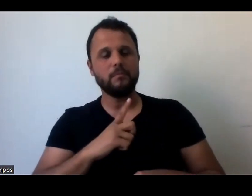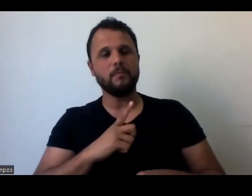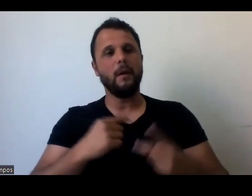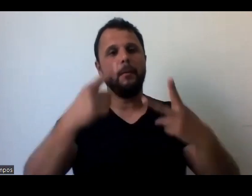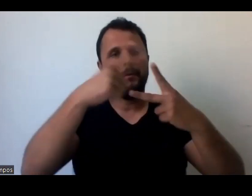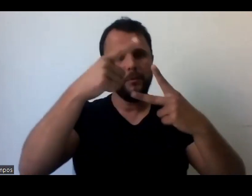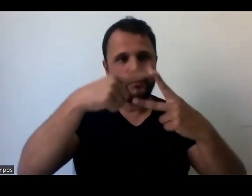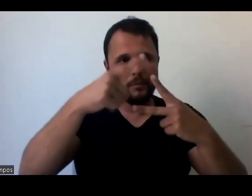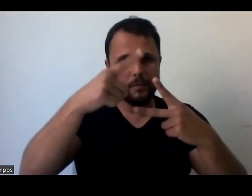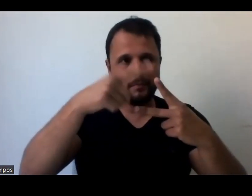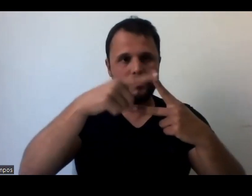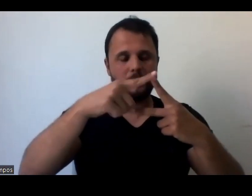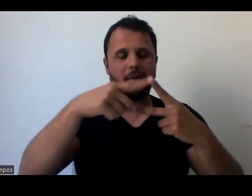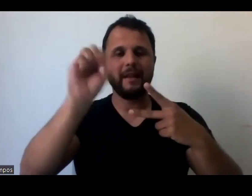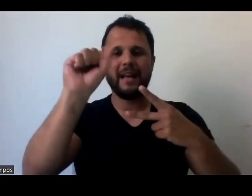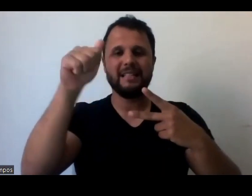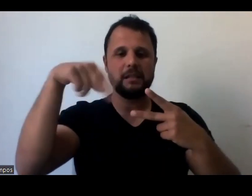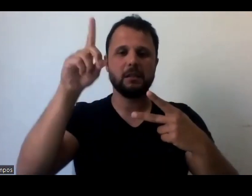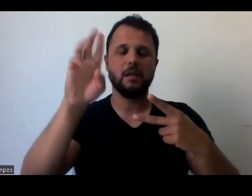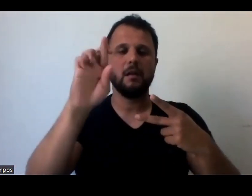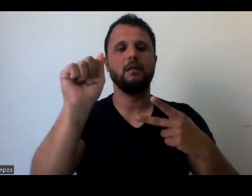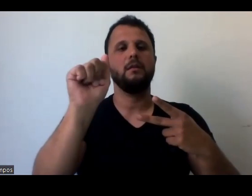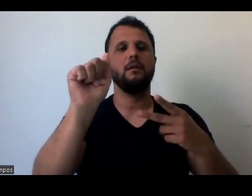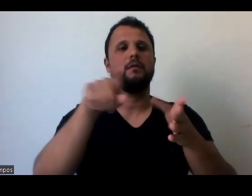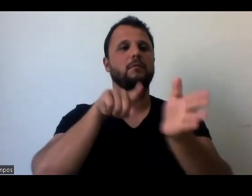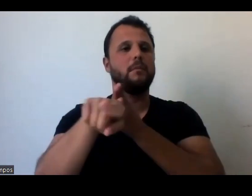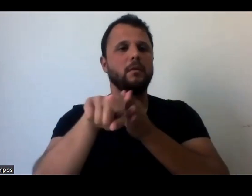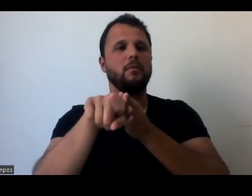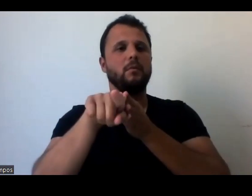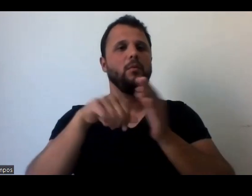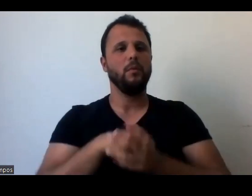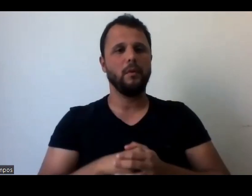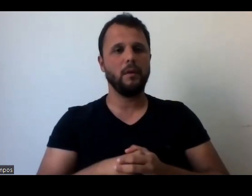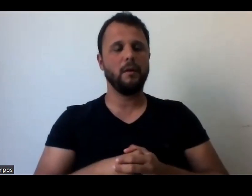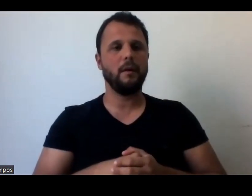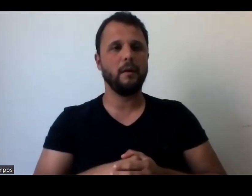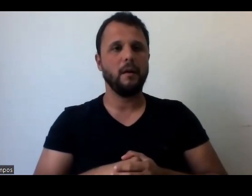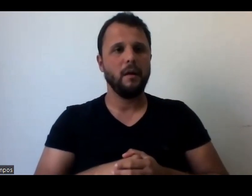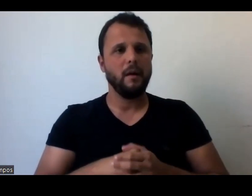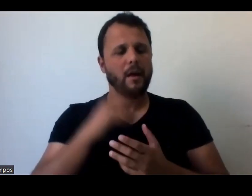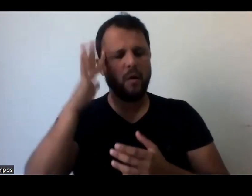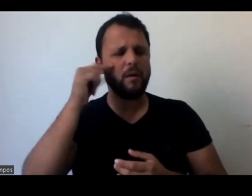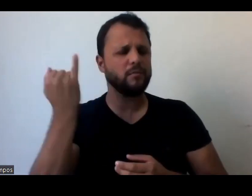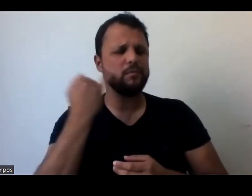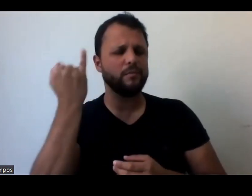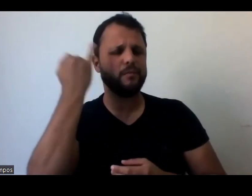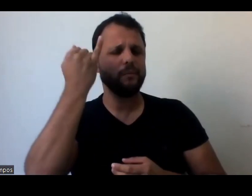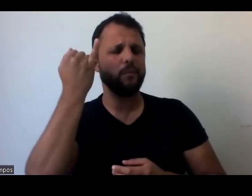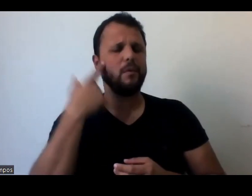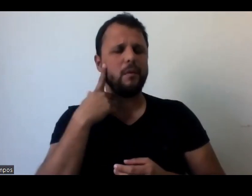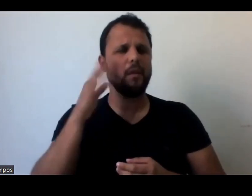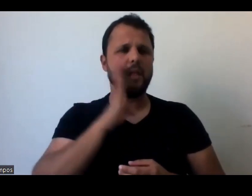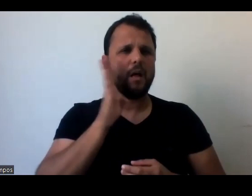sobre as que Sandra, Regina Rosa, Faria, trouxe, que eu acho que tem a ver só pra gente dar um arremato nesse assunto sobre